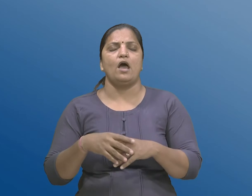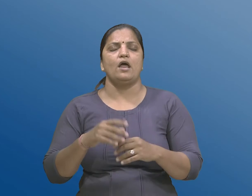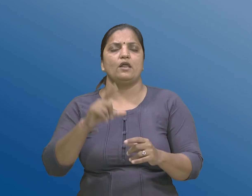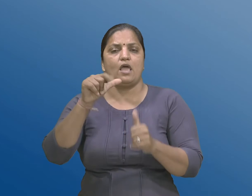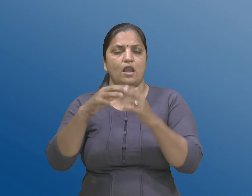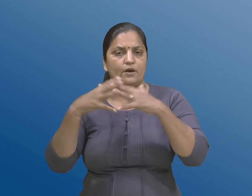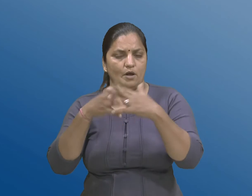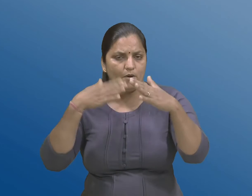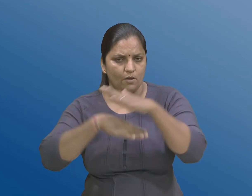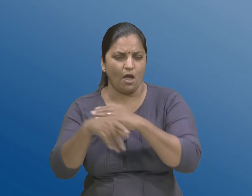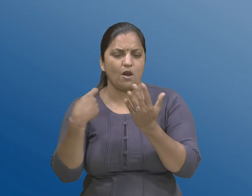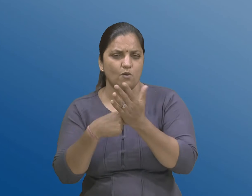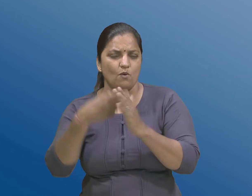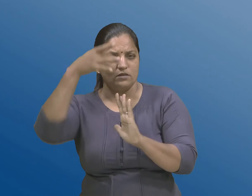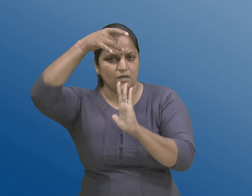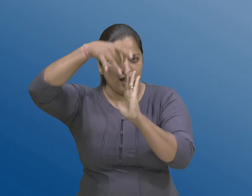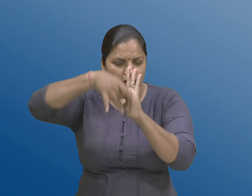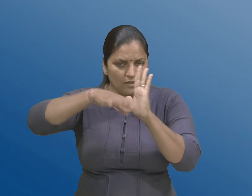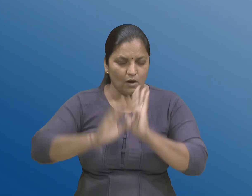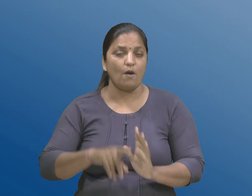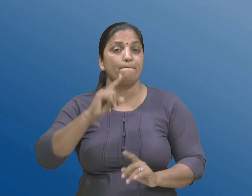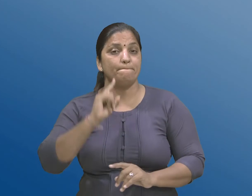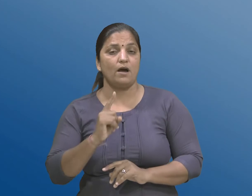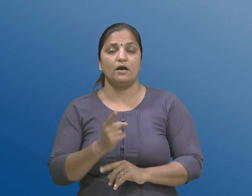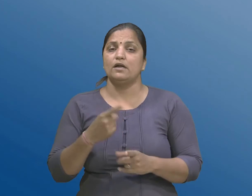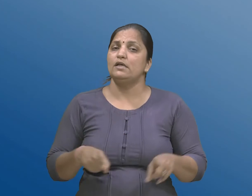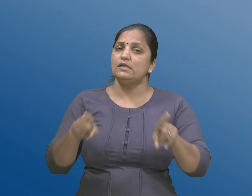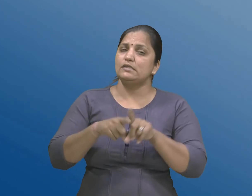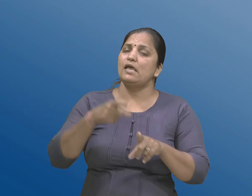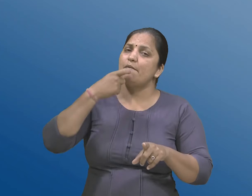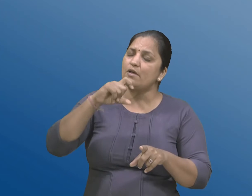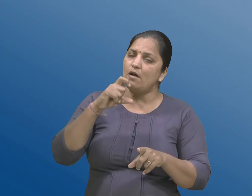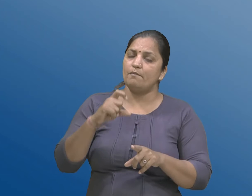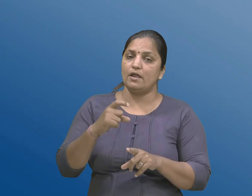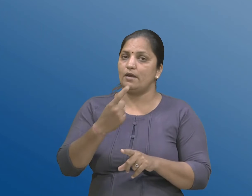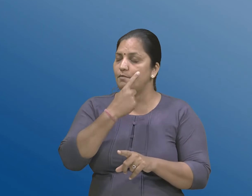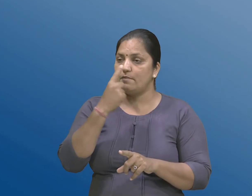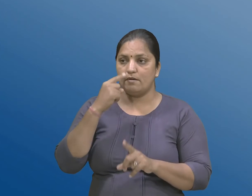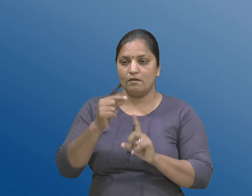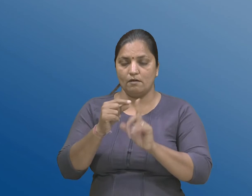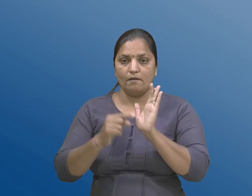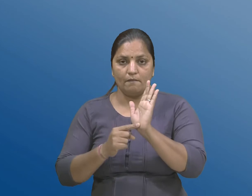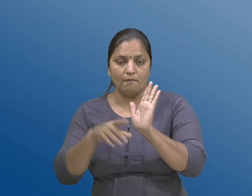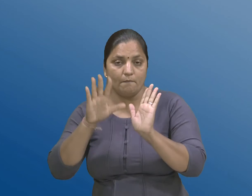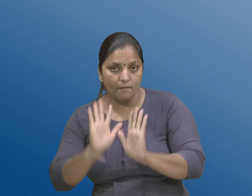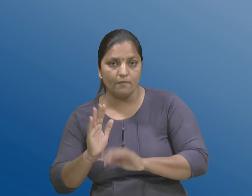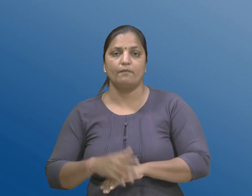समायल होई तेम छता आवा गुनामा दोशिट जणायल गुनेगार फक्त एवा